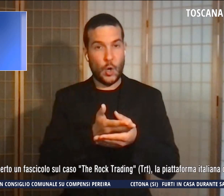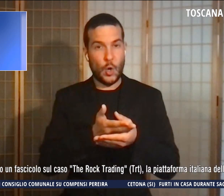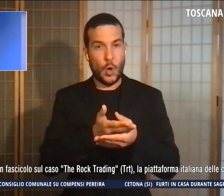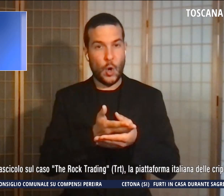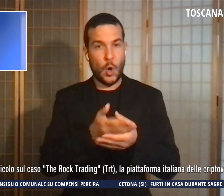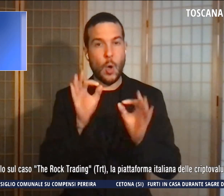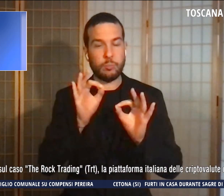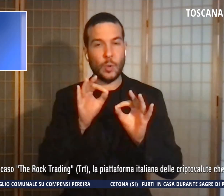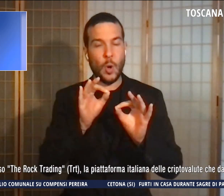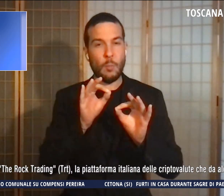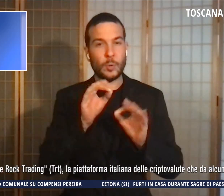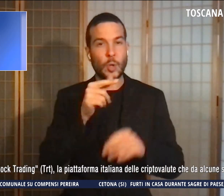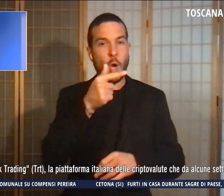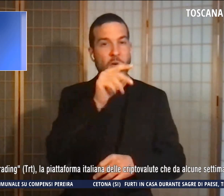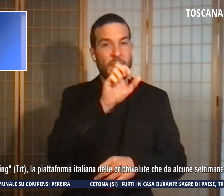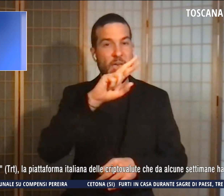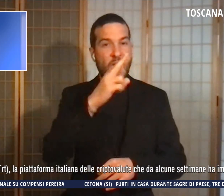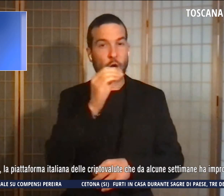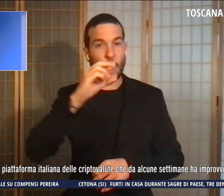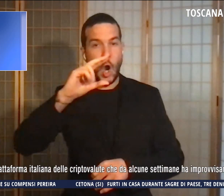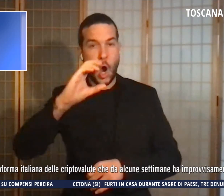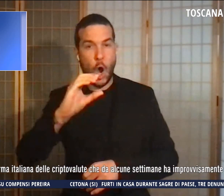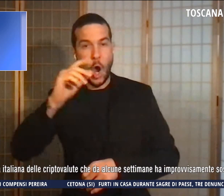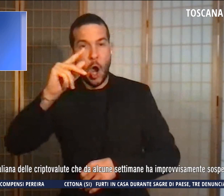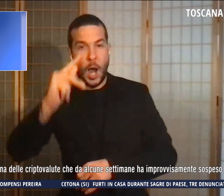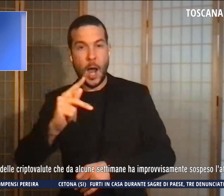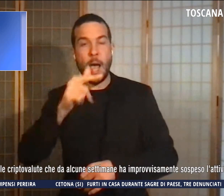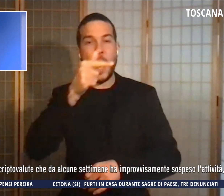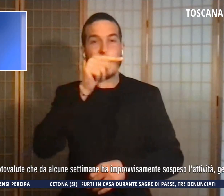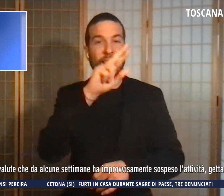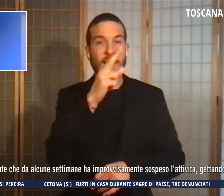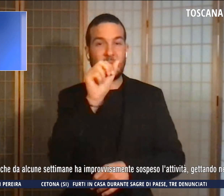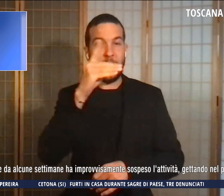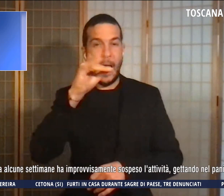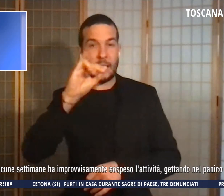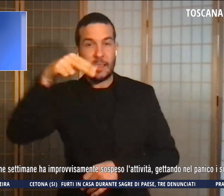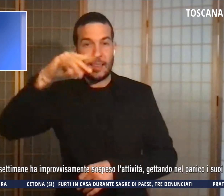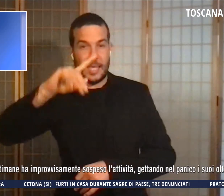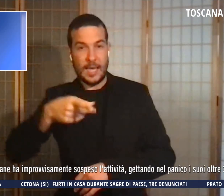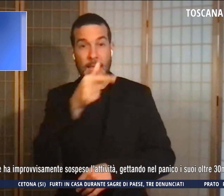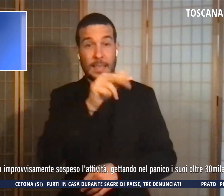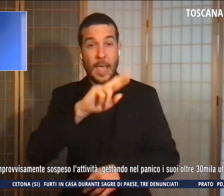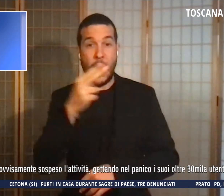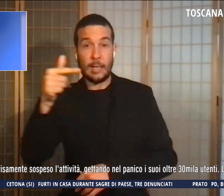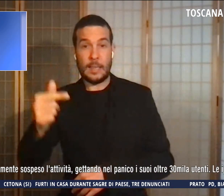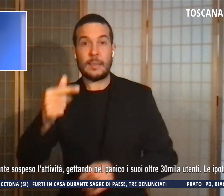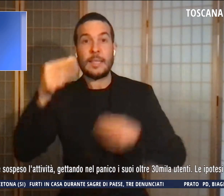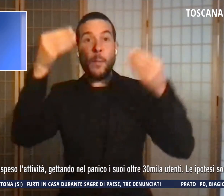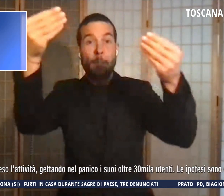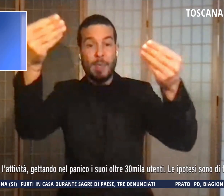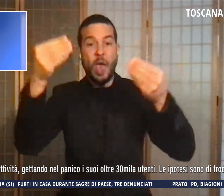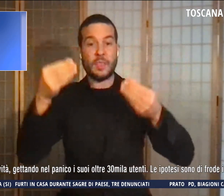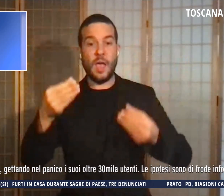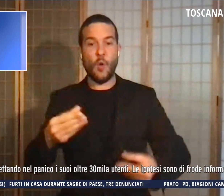Trading TRT, cioè la piattaforma italiana delle criptovalute che da